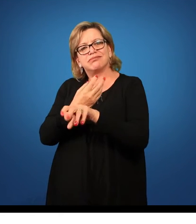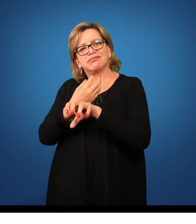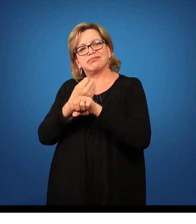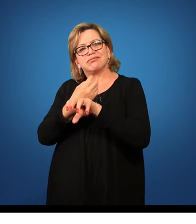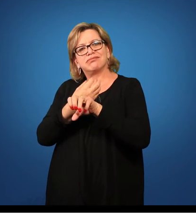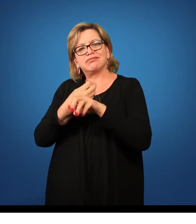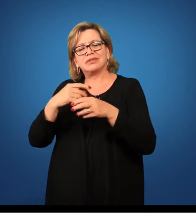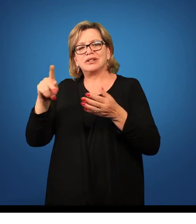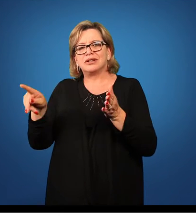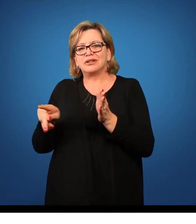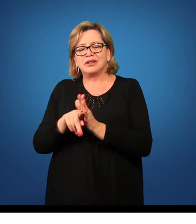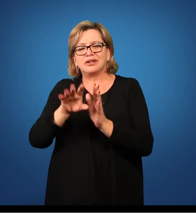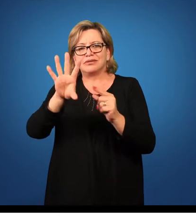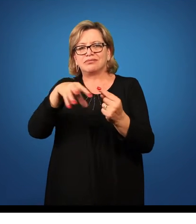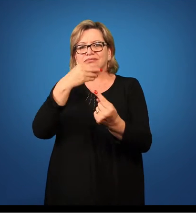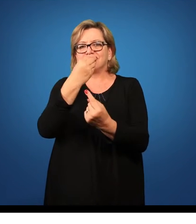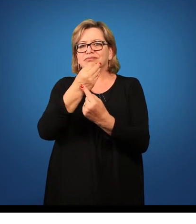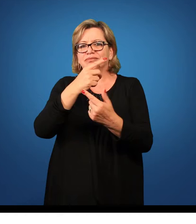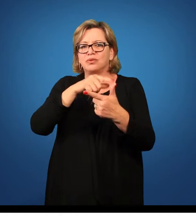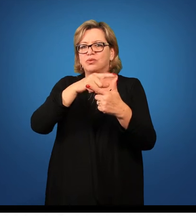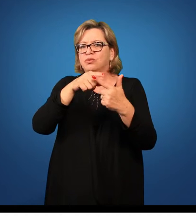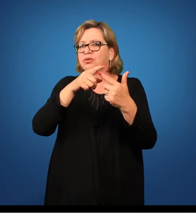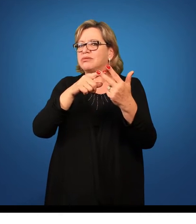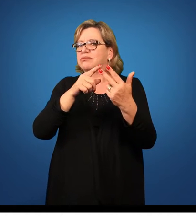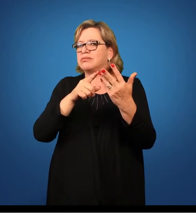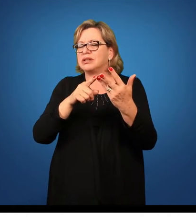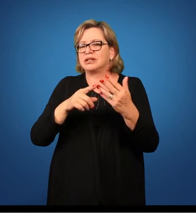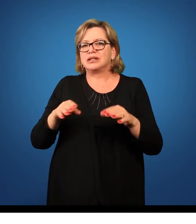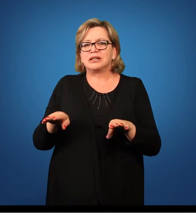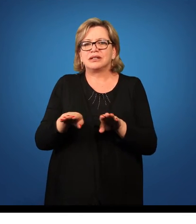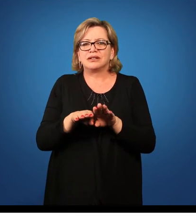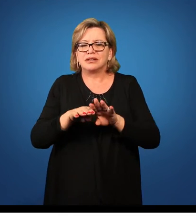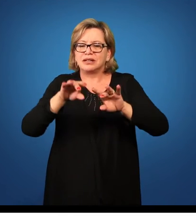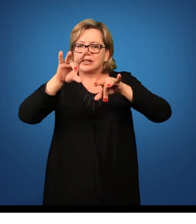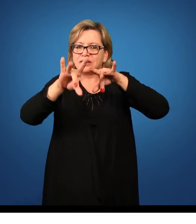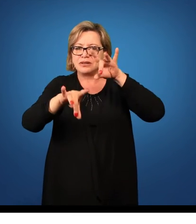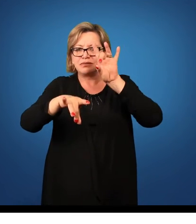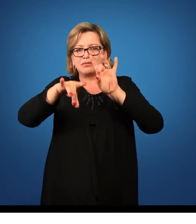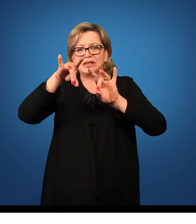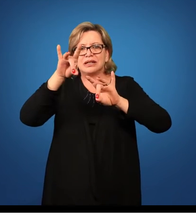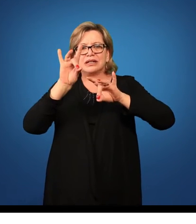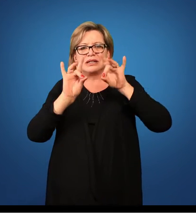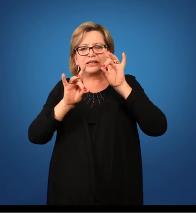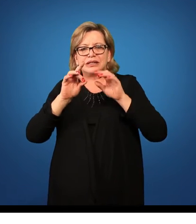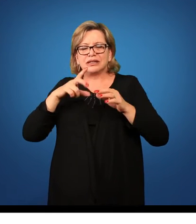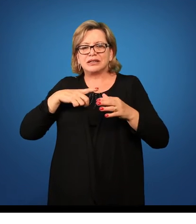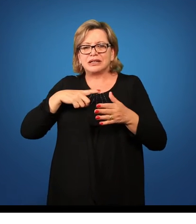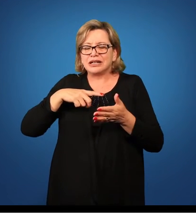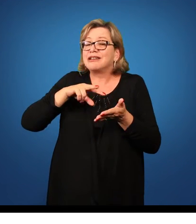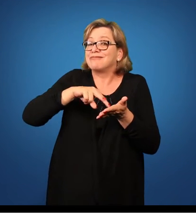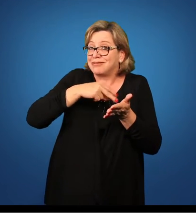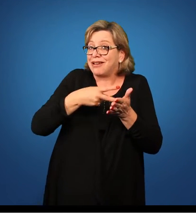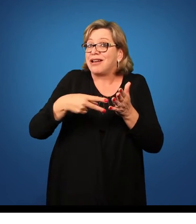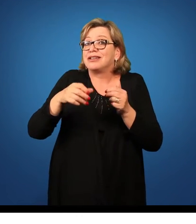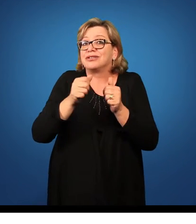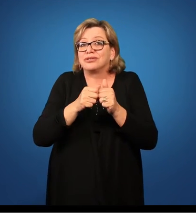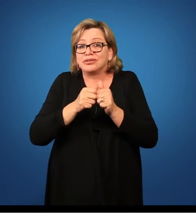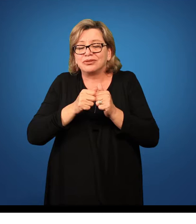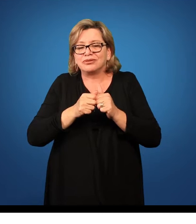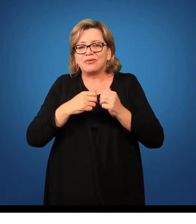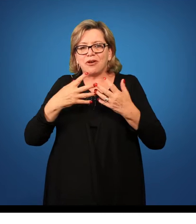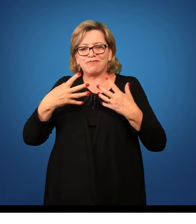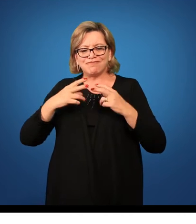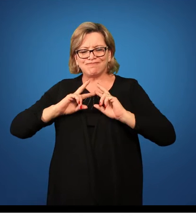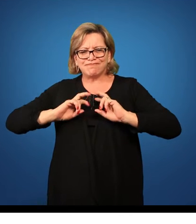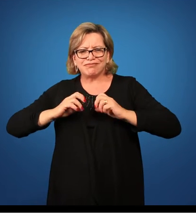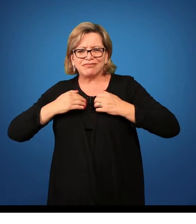aprendizagem nessas linguagens. Então, tanto nas artes cênicas, que também inclui a dança, a percepção corporal é